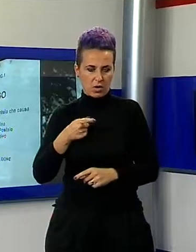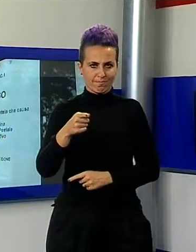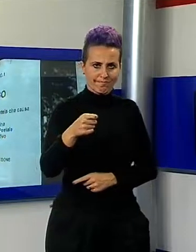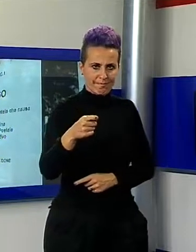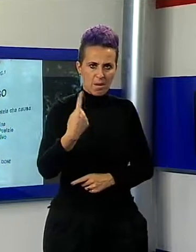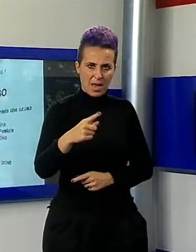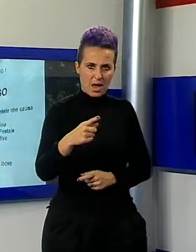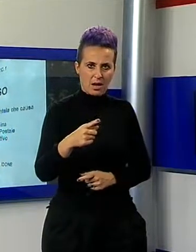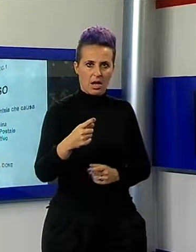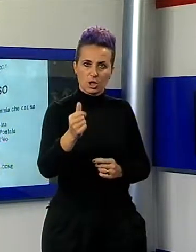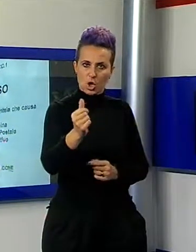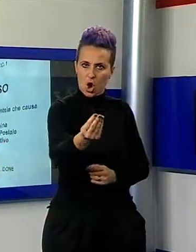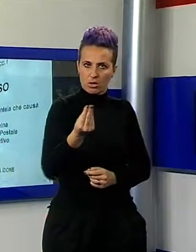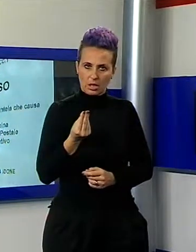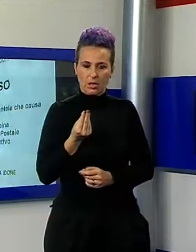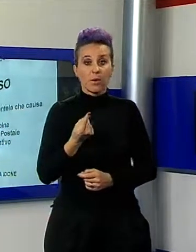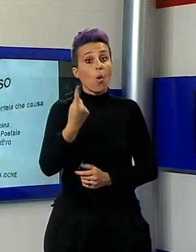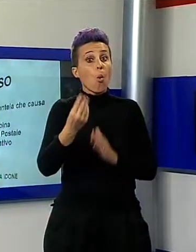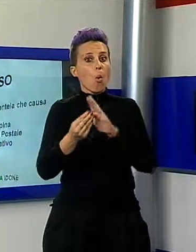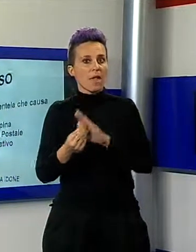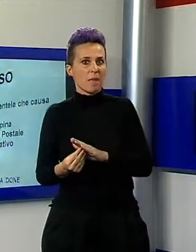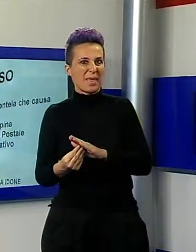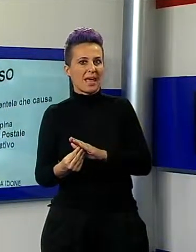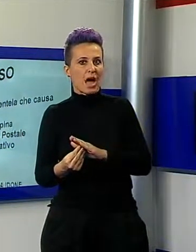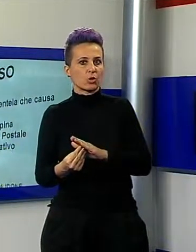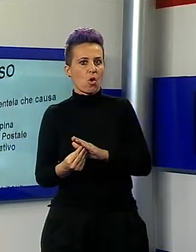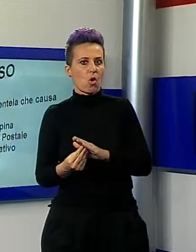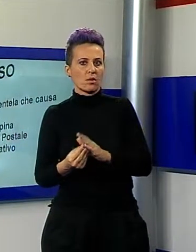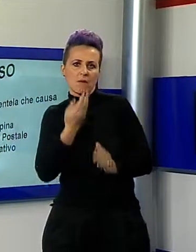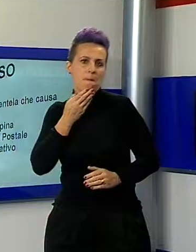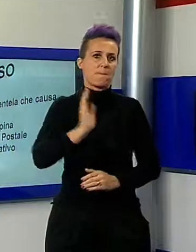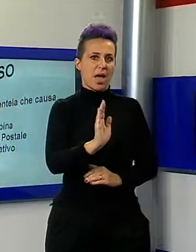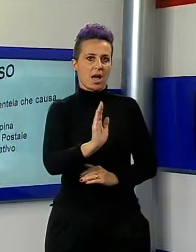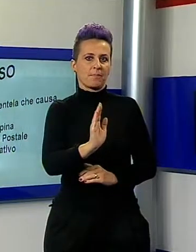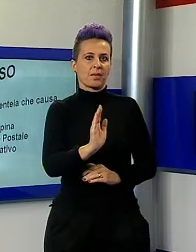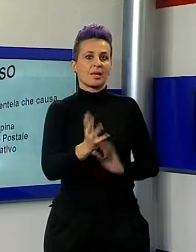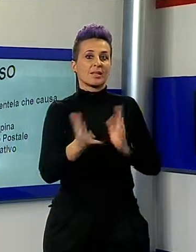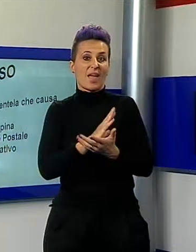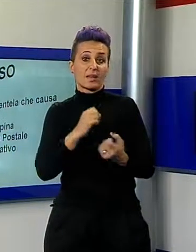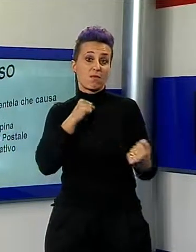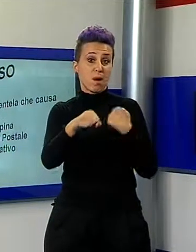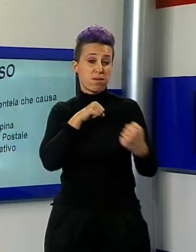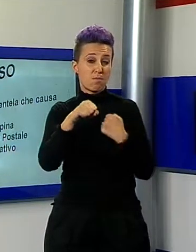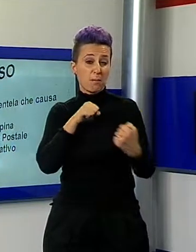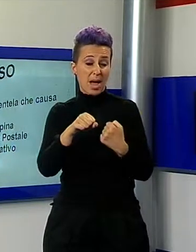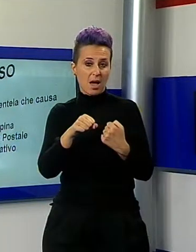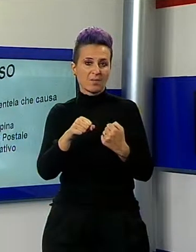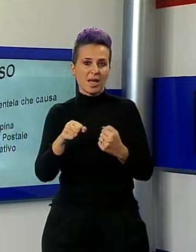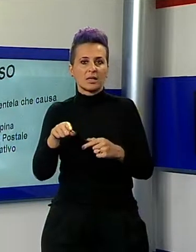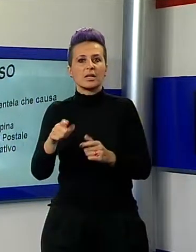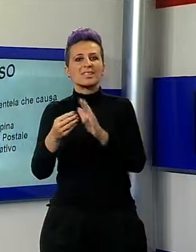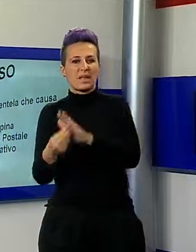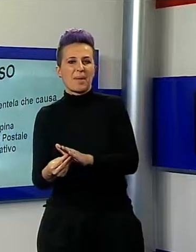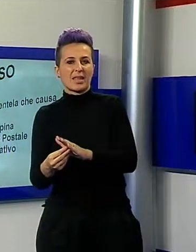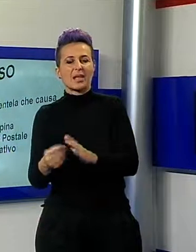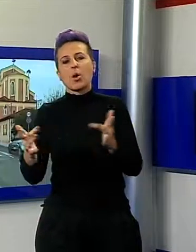denaro. È stato uno dei due impiegati all'interno a reagire alle minacce. Dalla reazione è sorta una piccola colluttazione che ha portato lievi